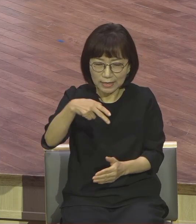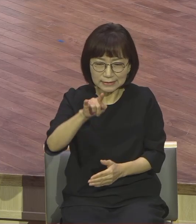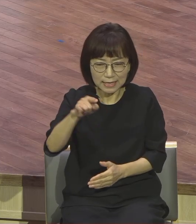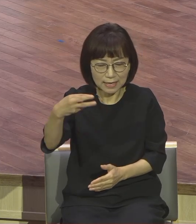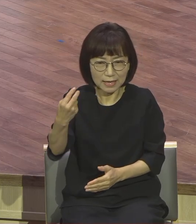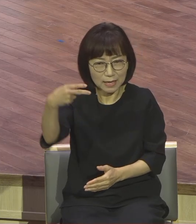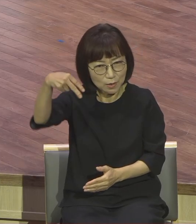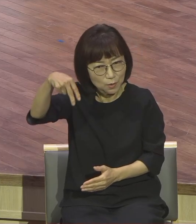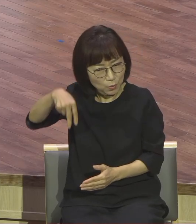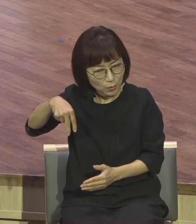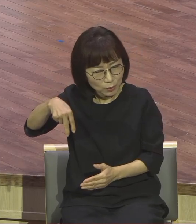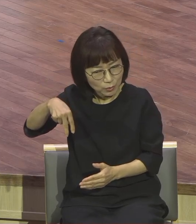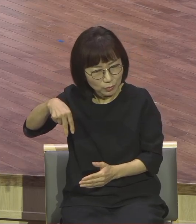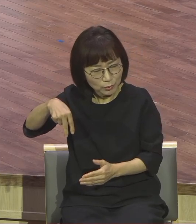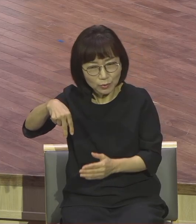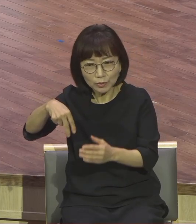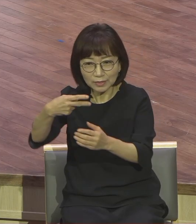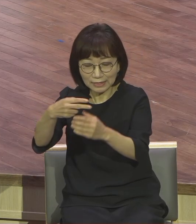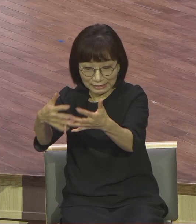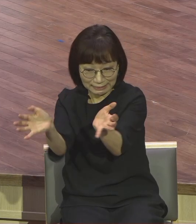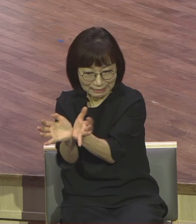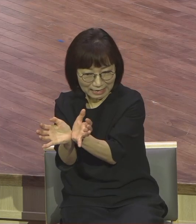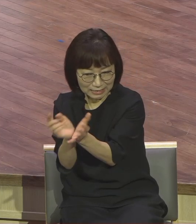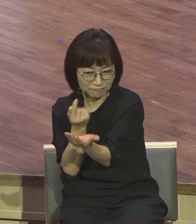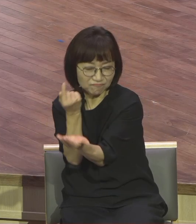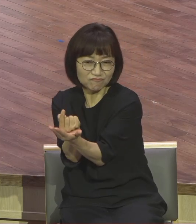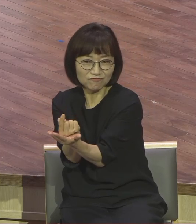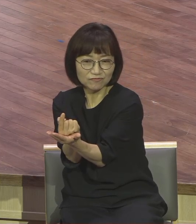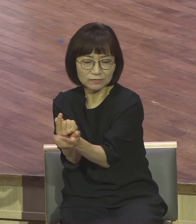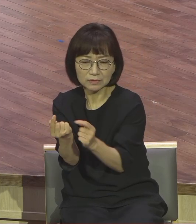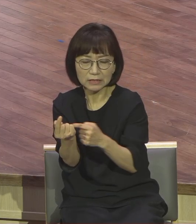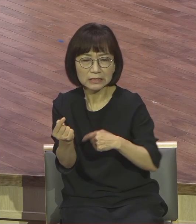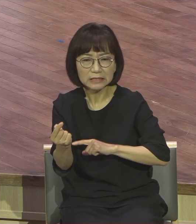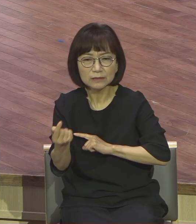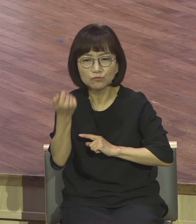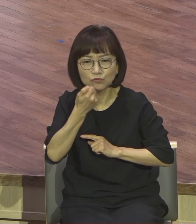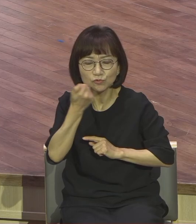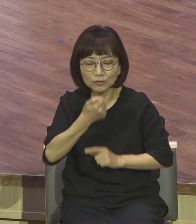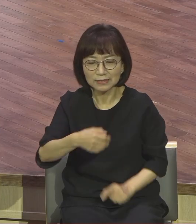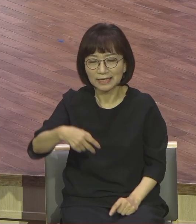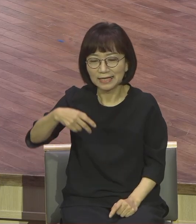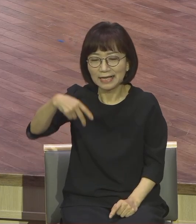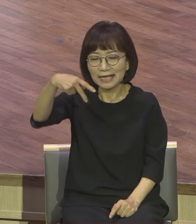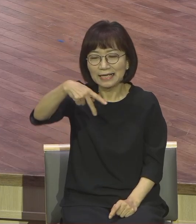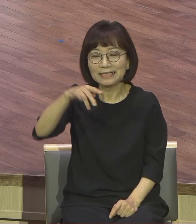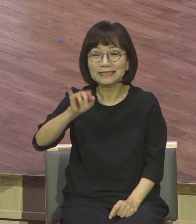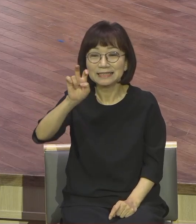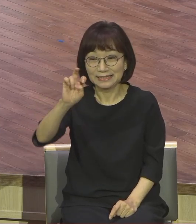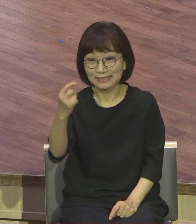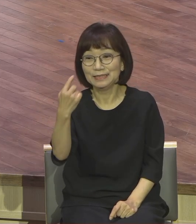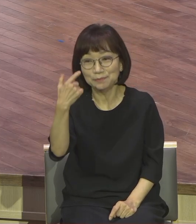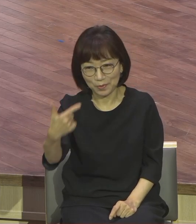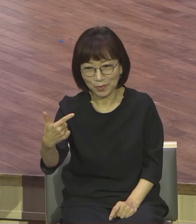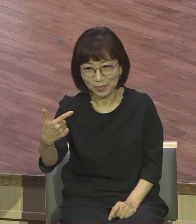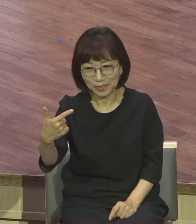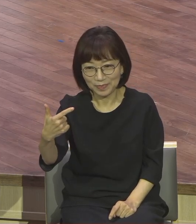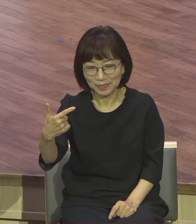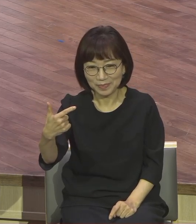있었어요. 세롯인이라고 부르는 시몬이라는 사람이 있었어요. 이 사람은 세롯당 출신이었어요.